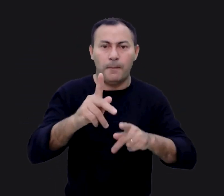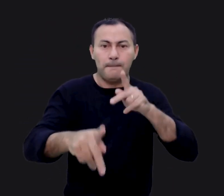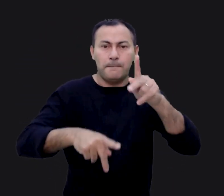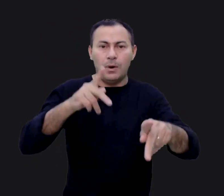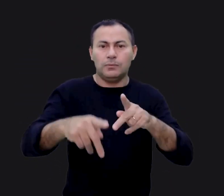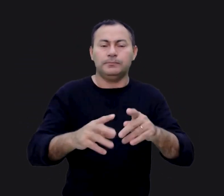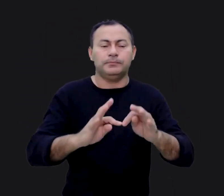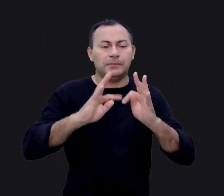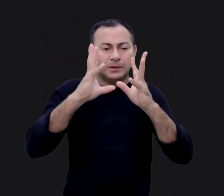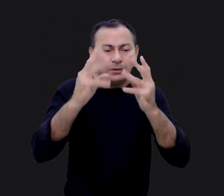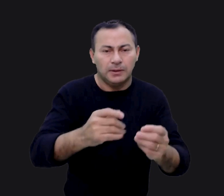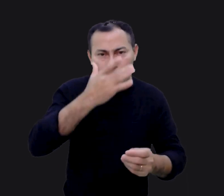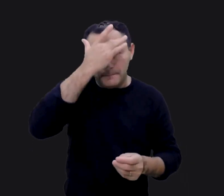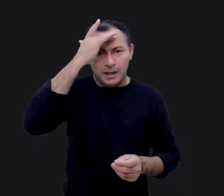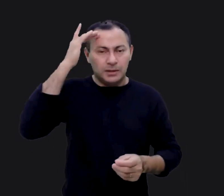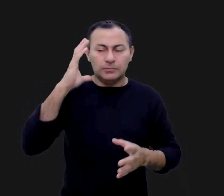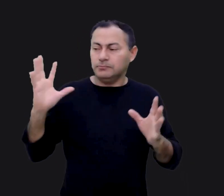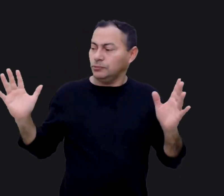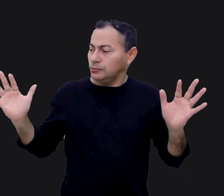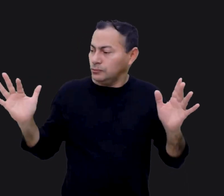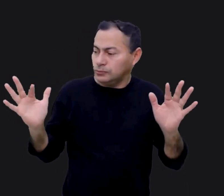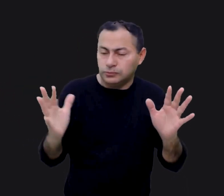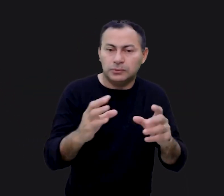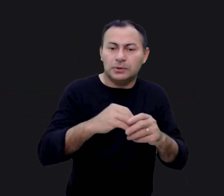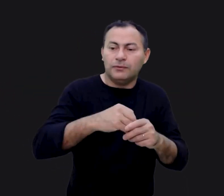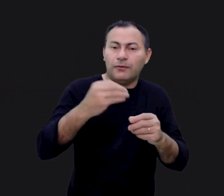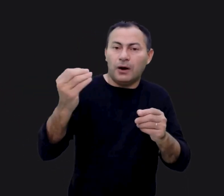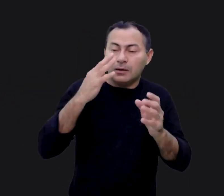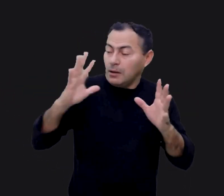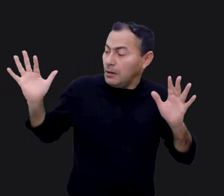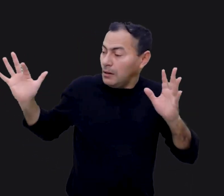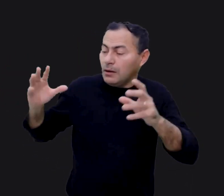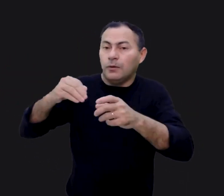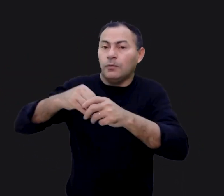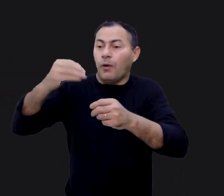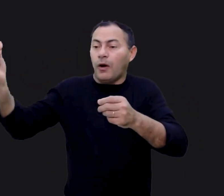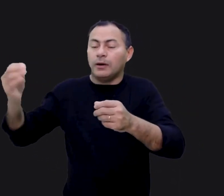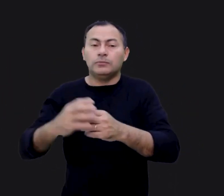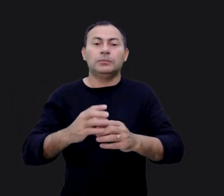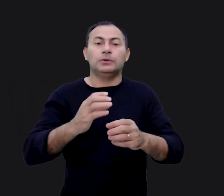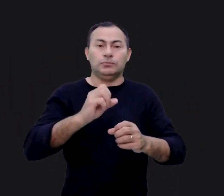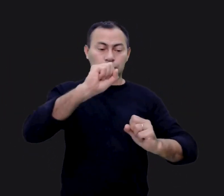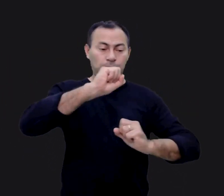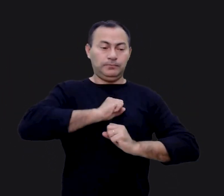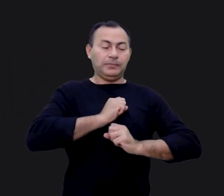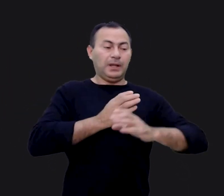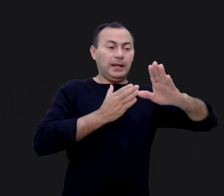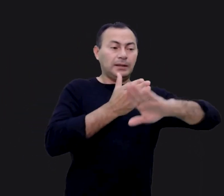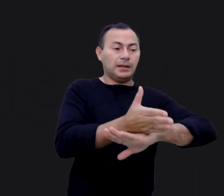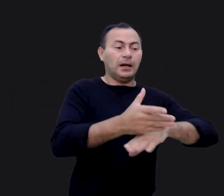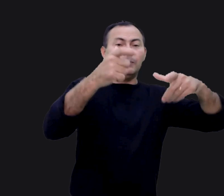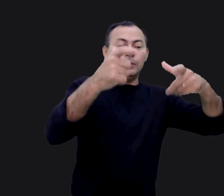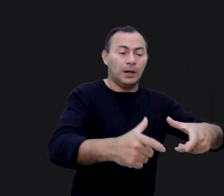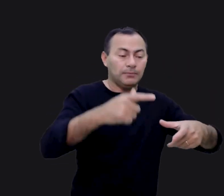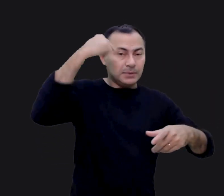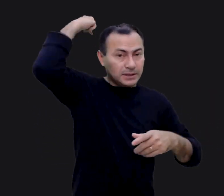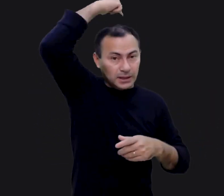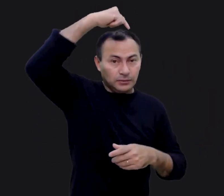povo. Todas as pessoas se ajuntavam no lado de fora da tenda de adoração, enquanto o sumo sacerdote entrava para o lugar santo dos